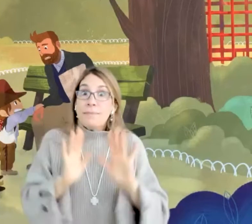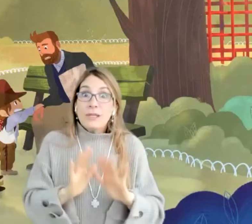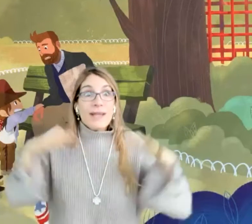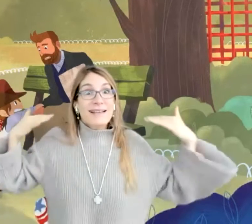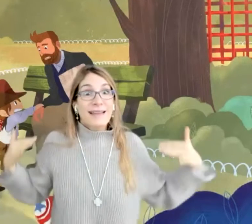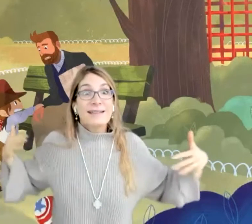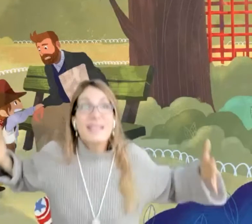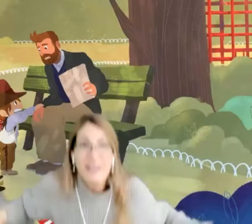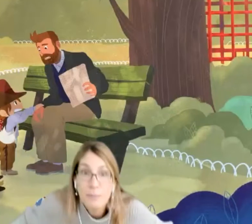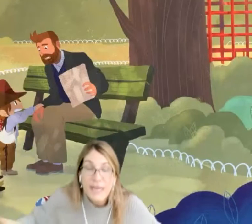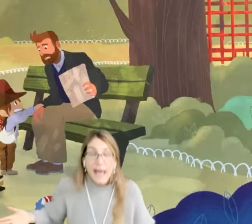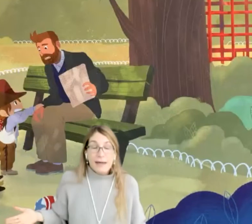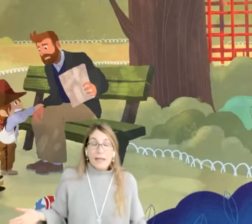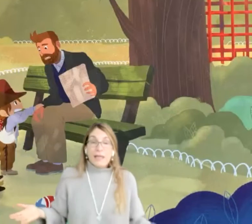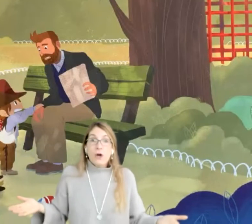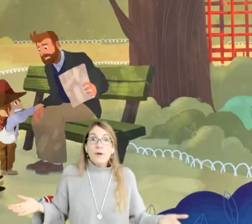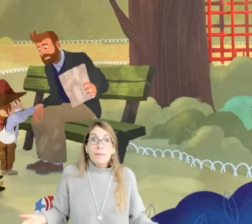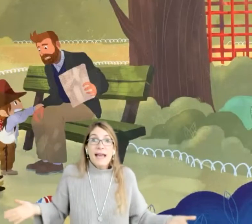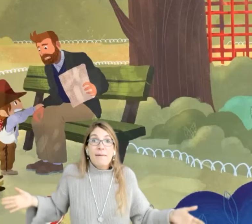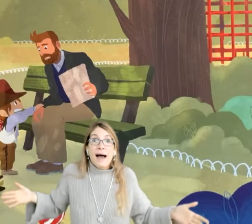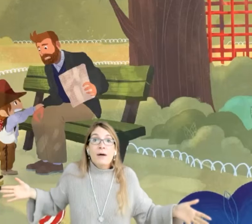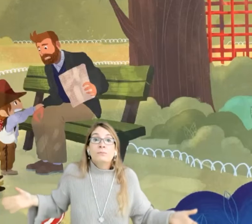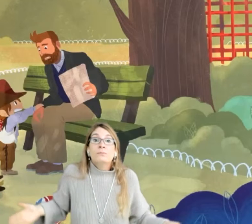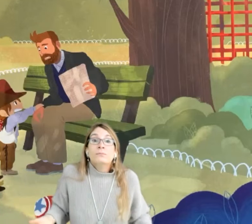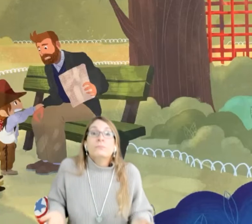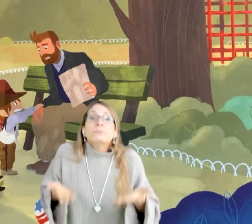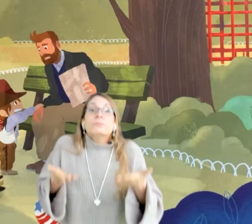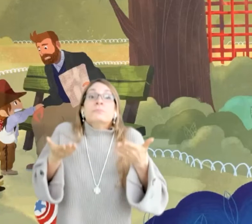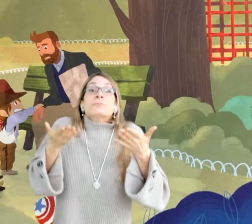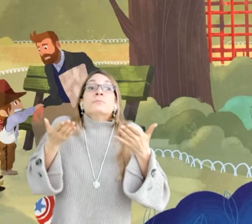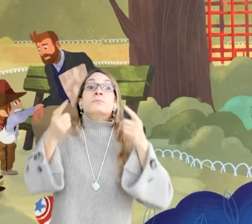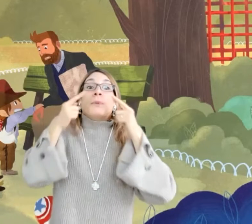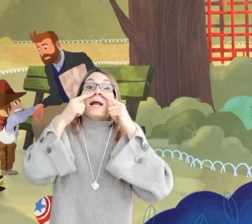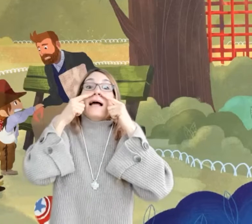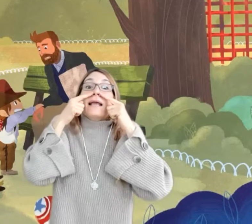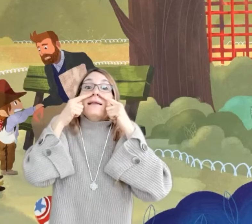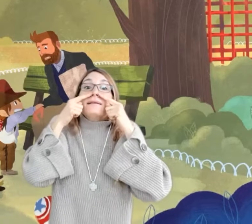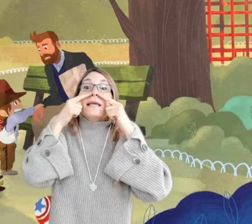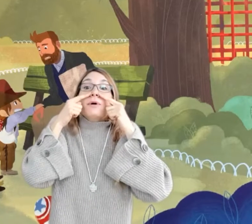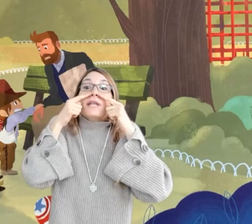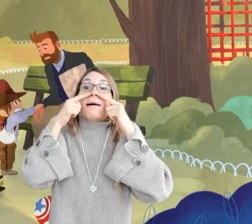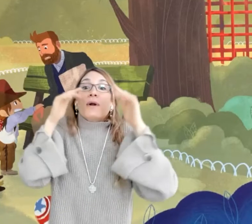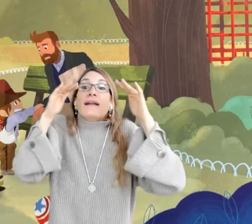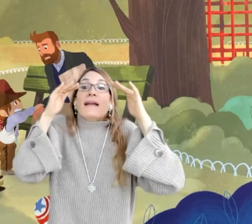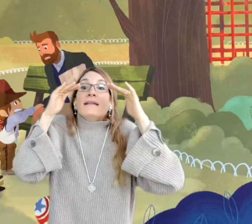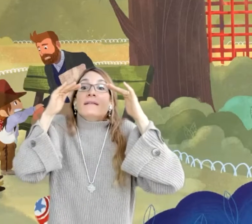invitó a sentarse y a respirar. ¿Y cómo respiraba? Por la nariz y botaba por la nariz.